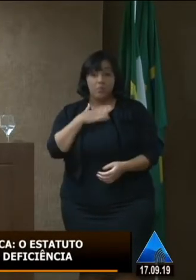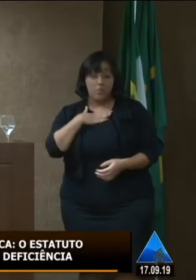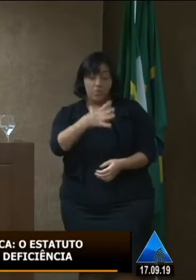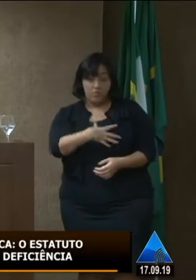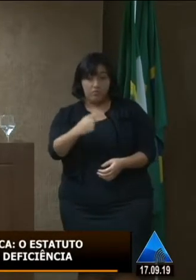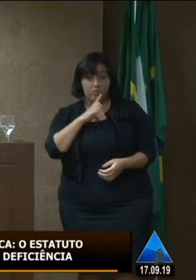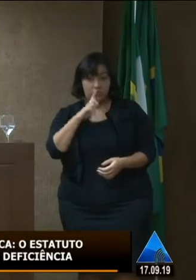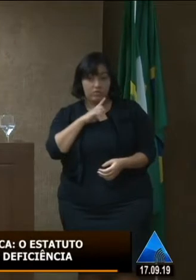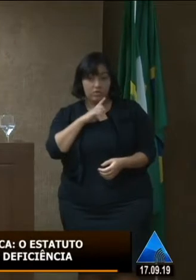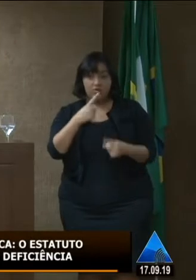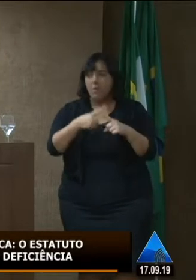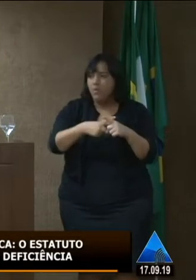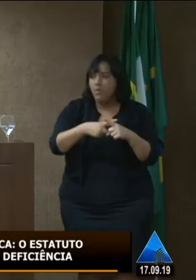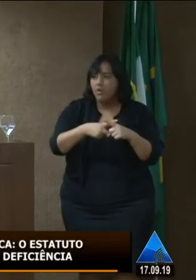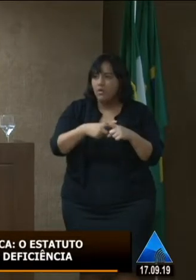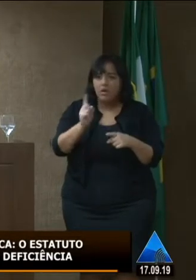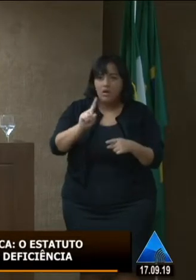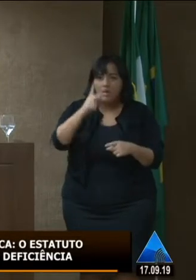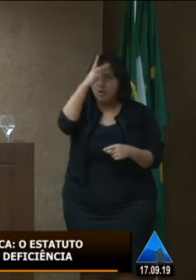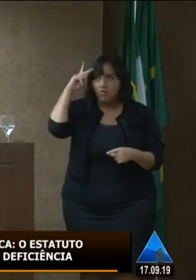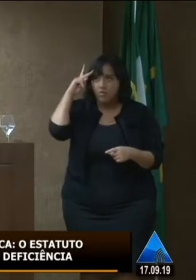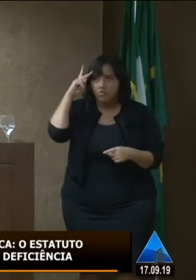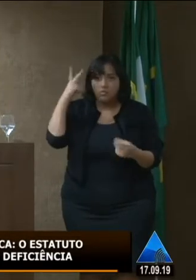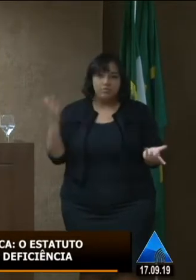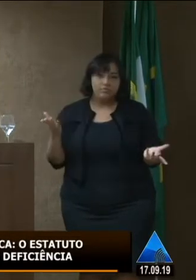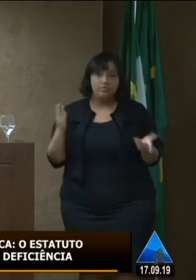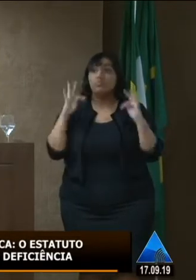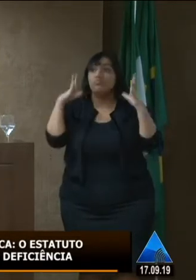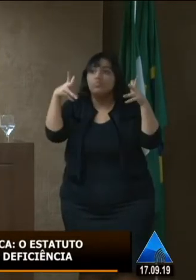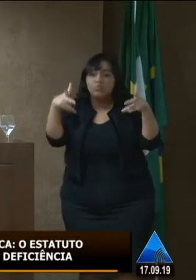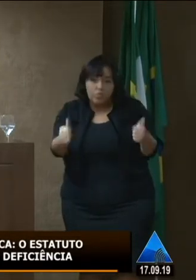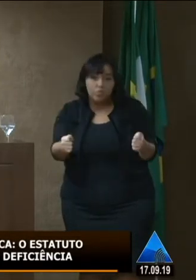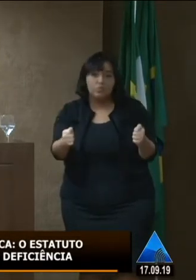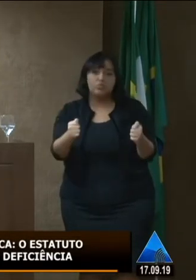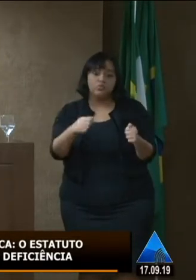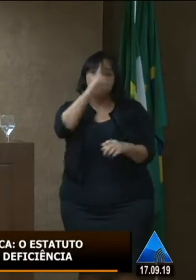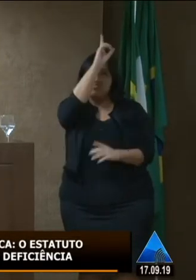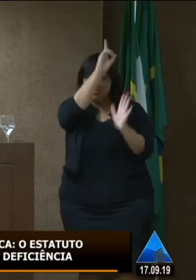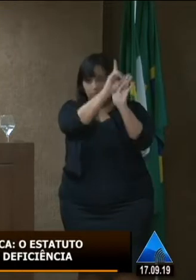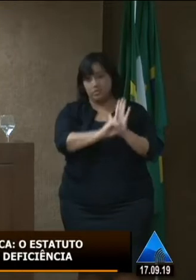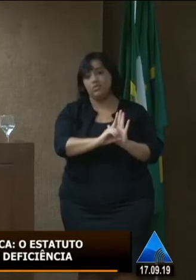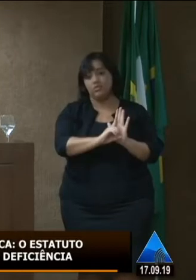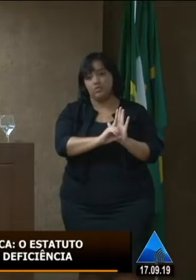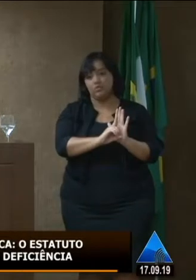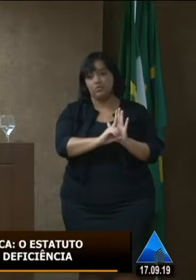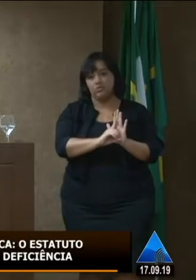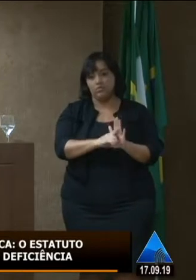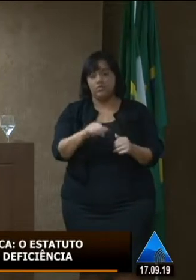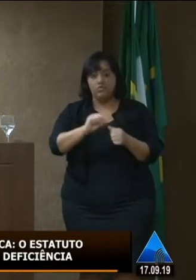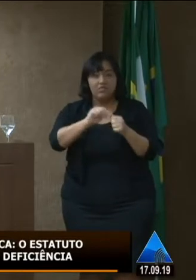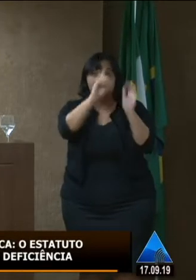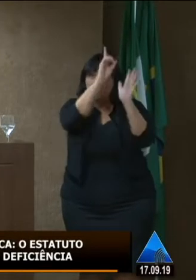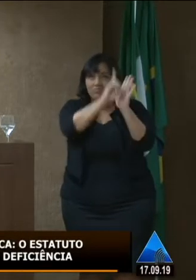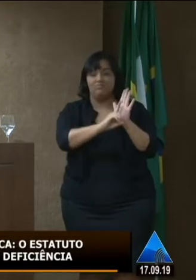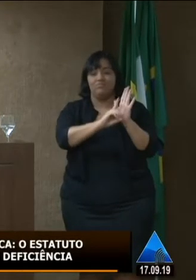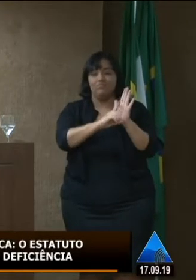porque não os outros não pode ter então todos tem esse direito direito já está dizendo então a gente